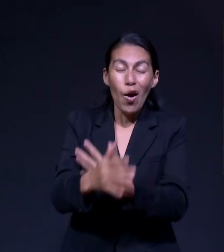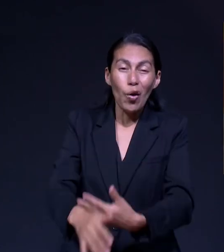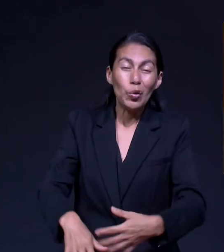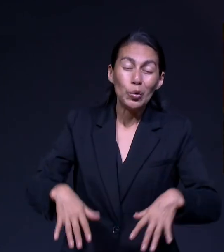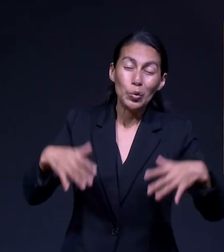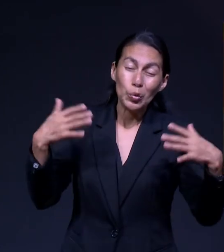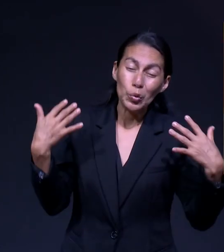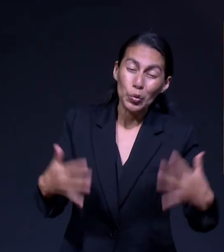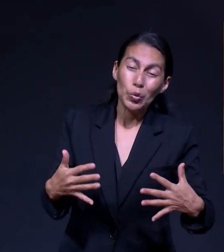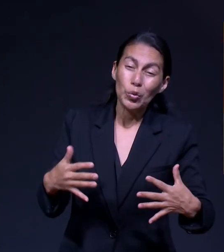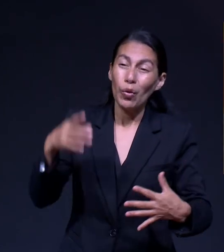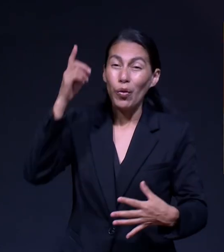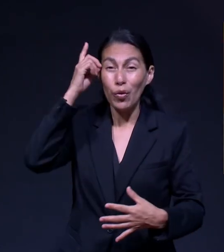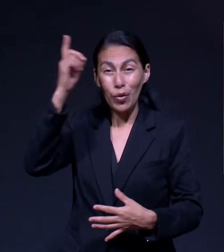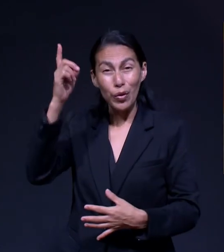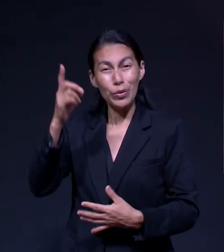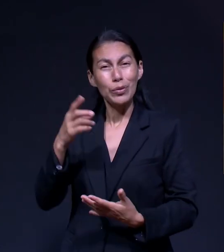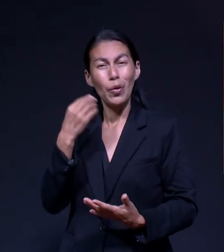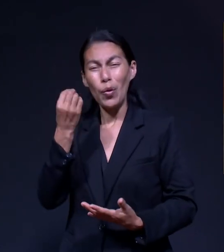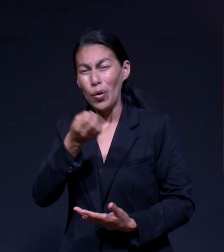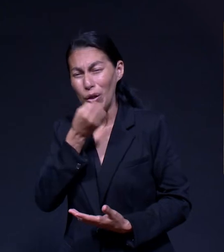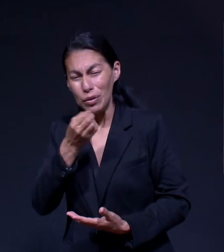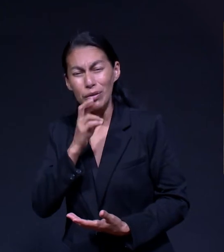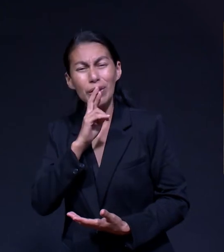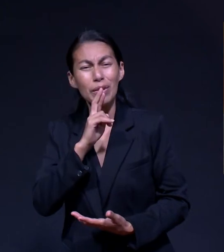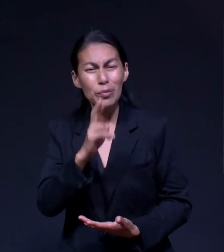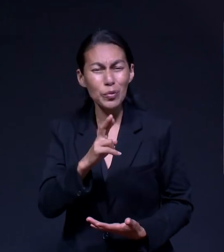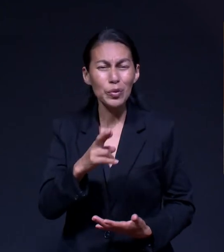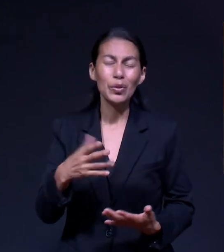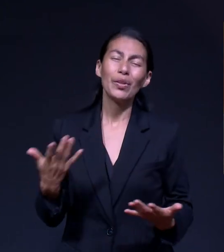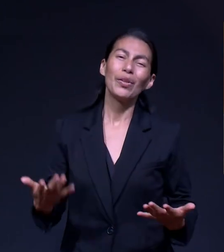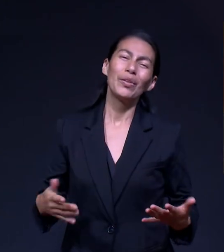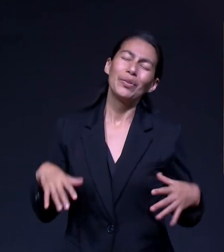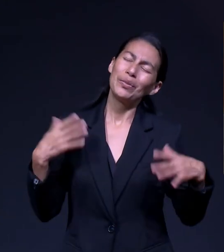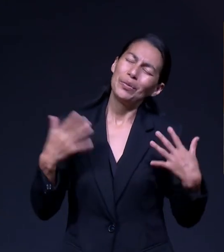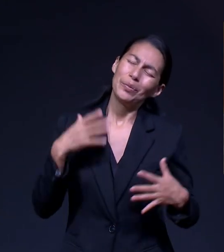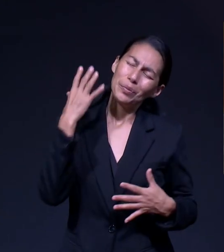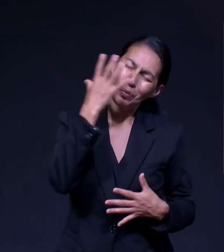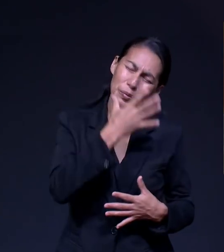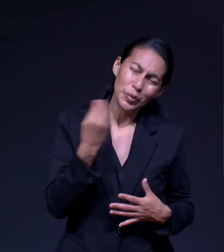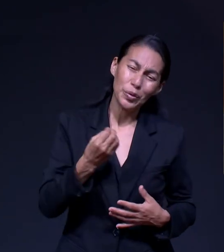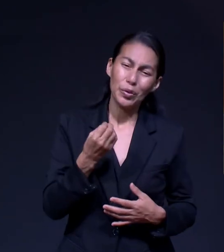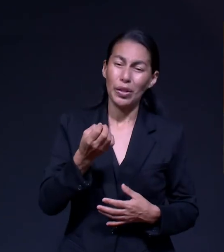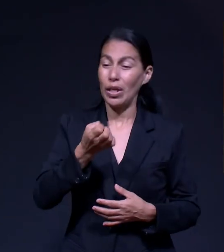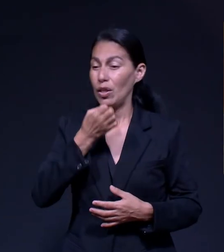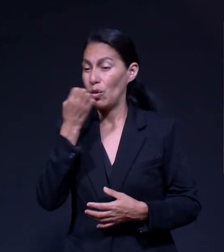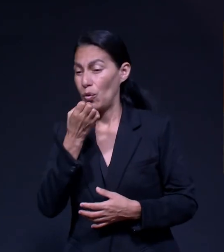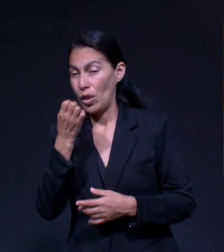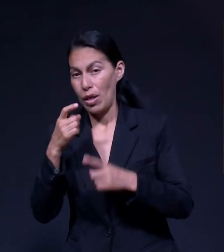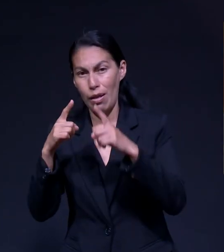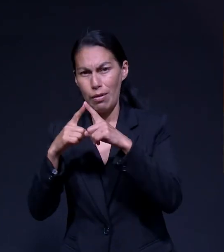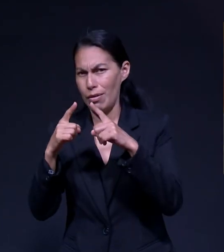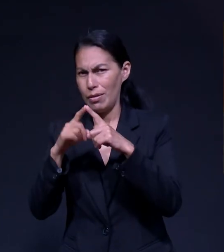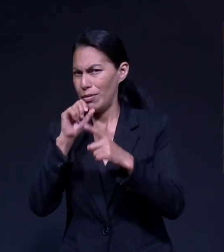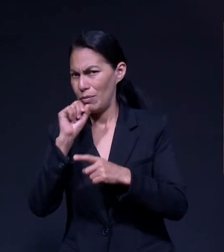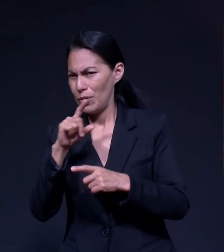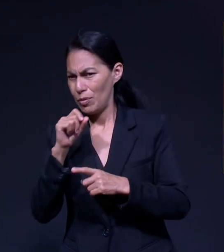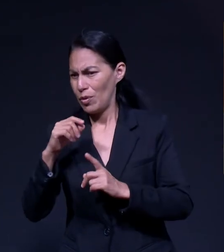Viendo como Dios había cumplido Esa oración Había respondido Y la escuela Que también era iglesia Al lado Quedaba algunas